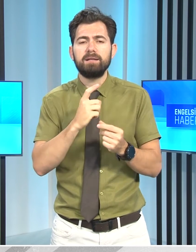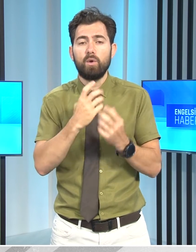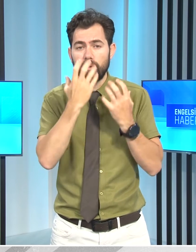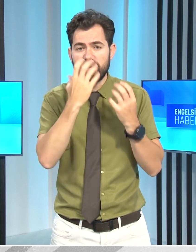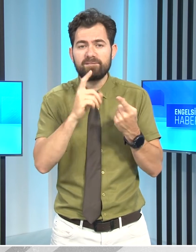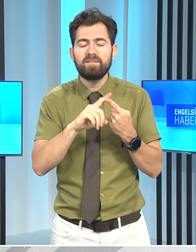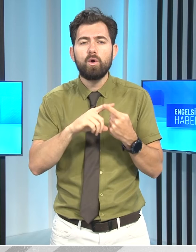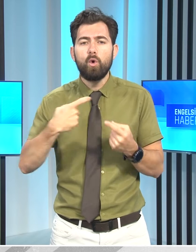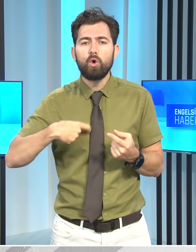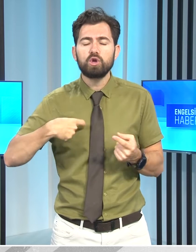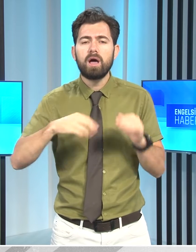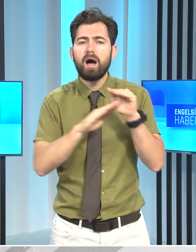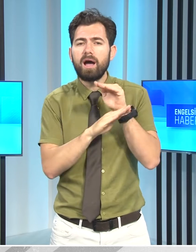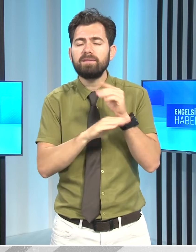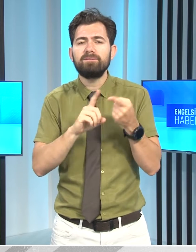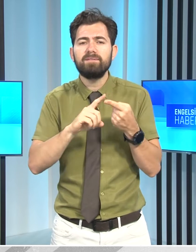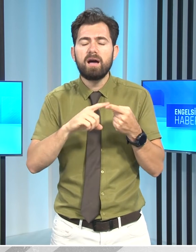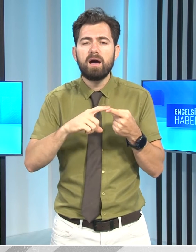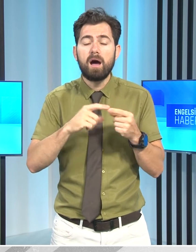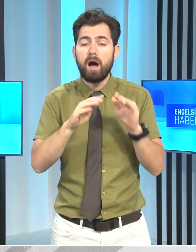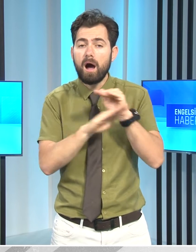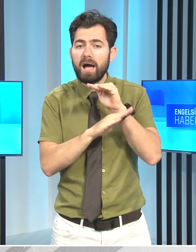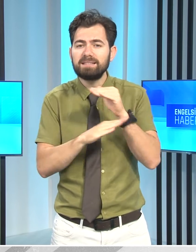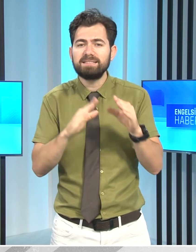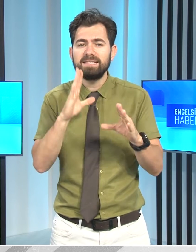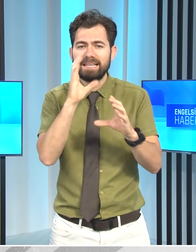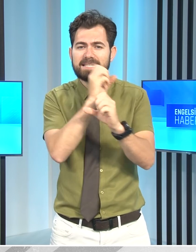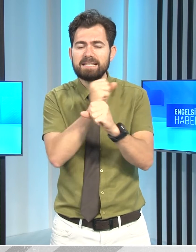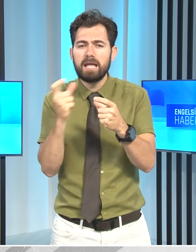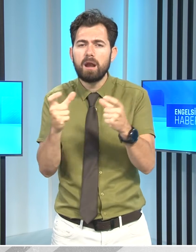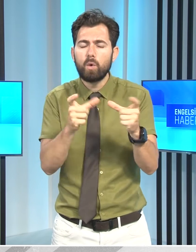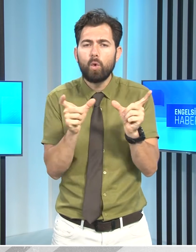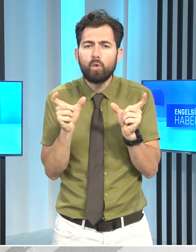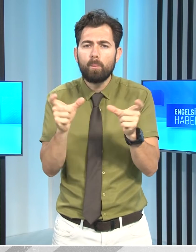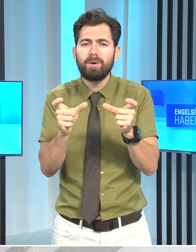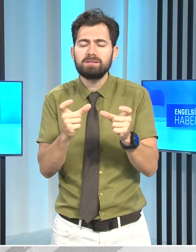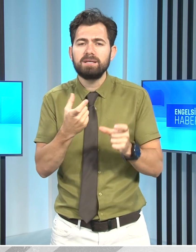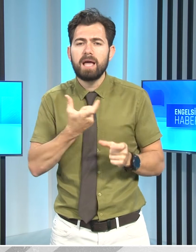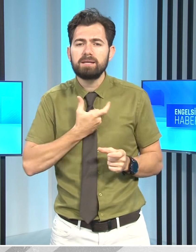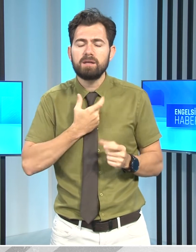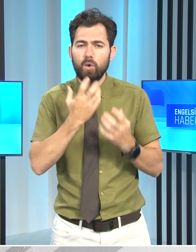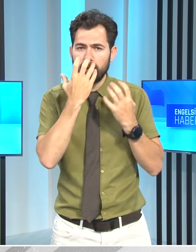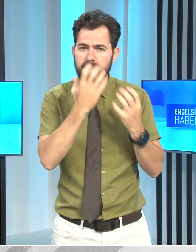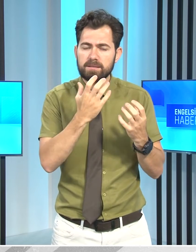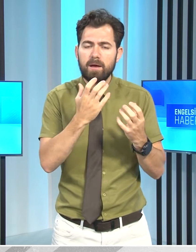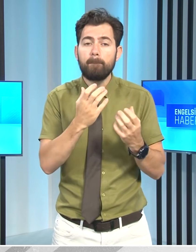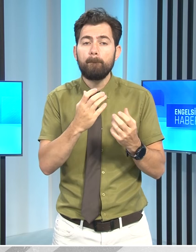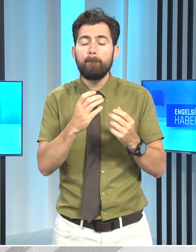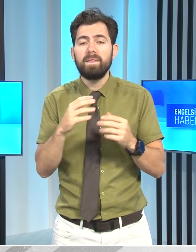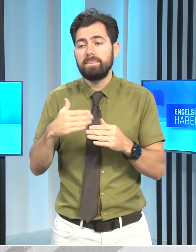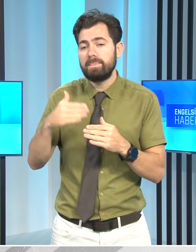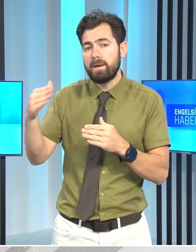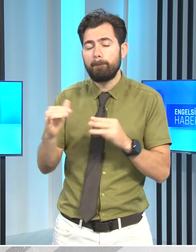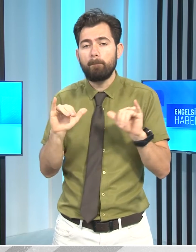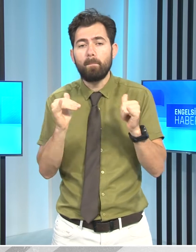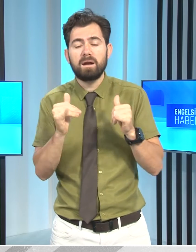özel hayatın ve hayatın gizli alanlarının korunması yasa tasarılarına muhalefet sert tepki